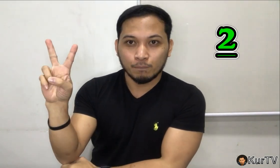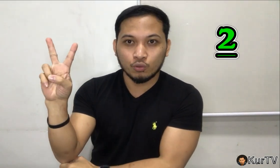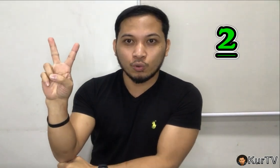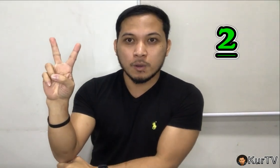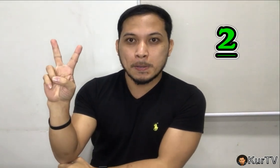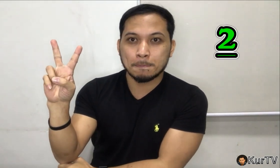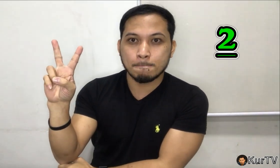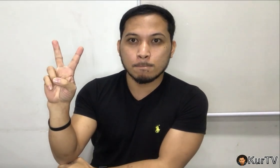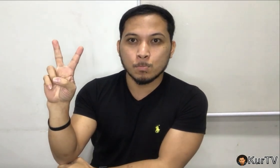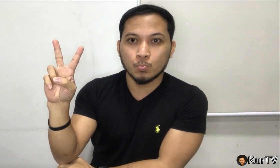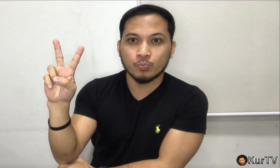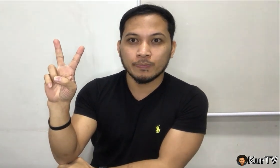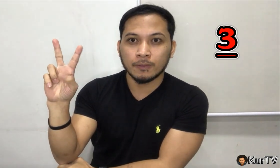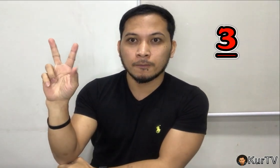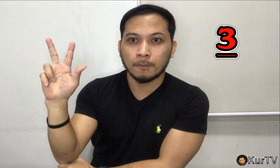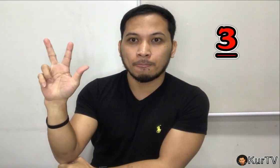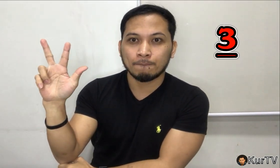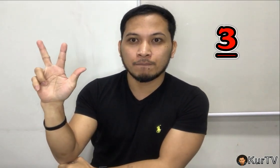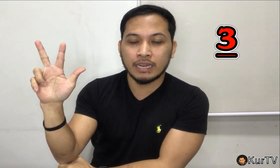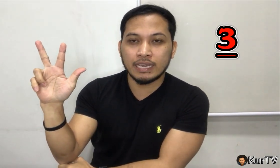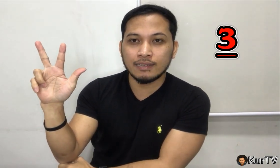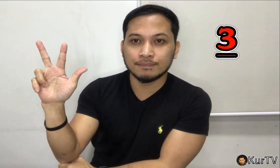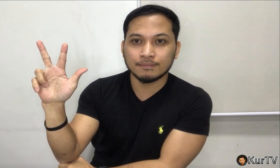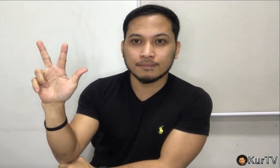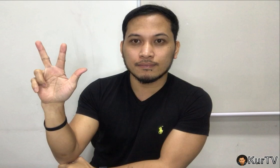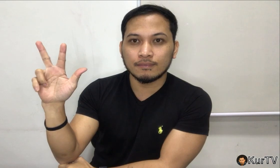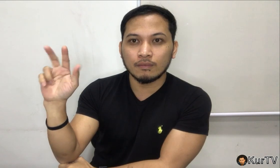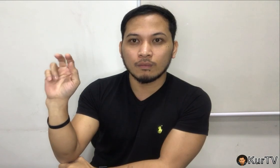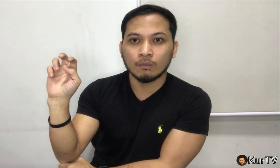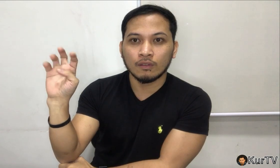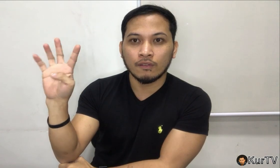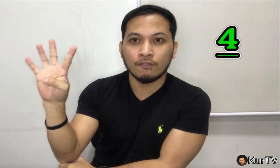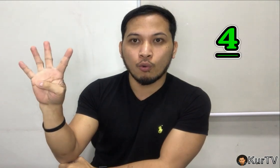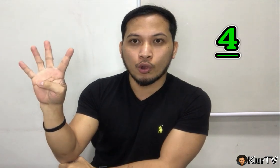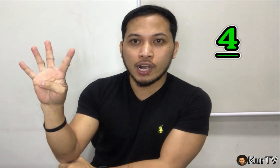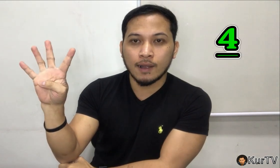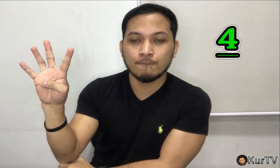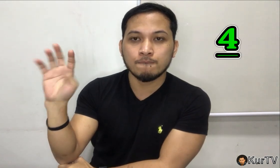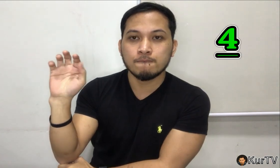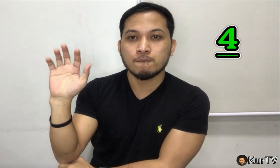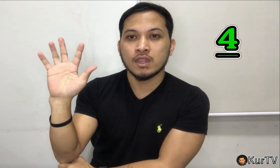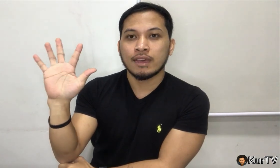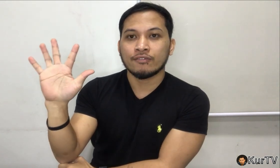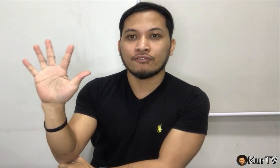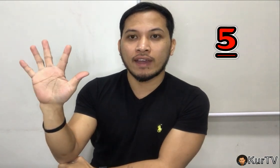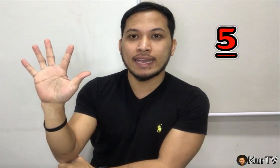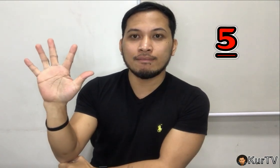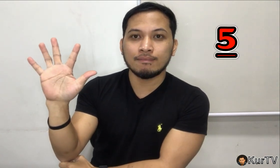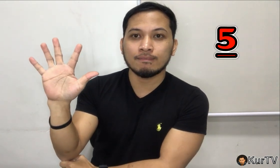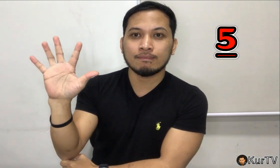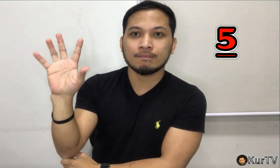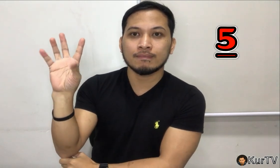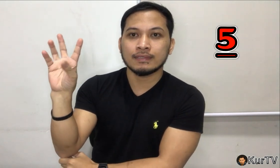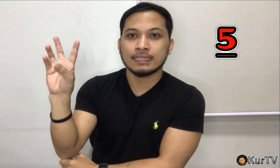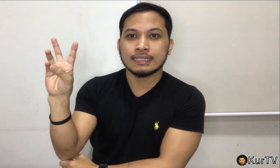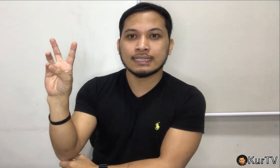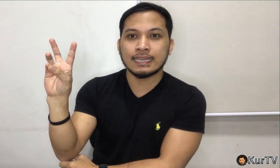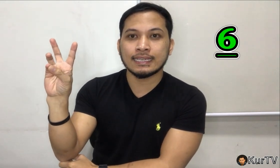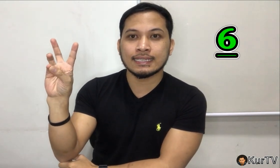2, 3, 4, 5, 6,